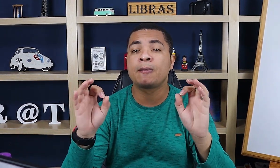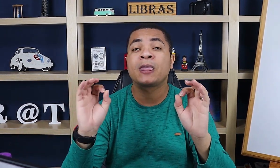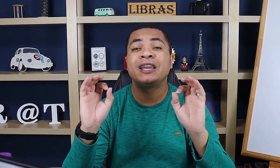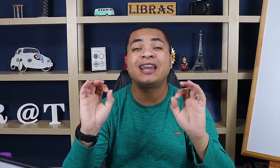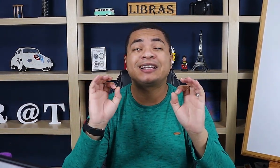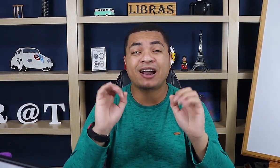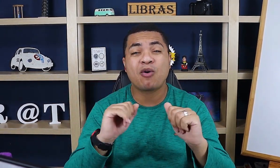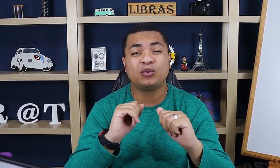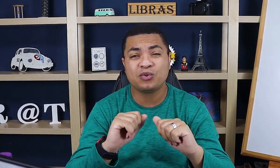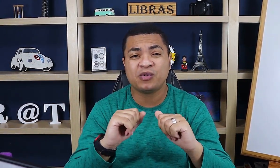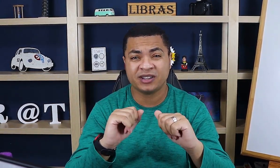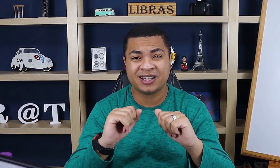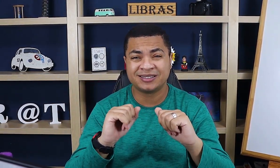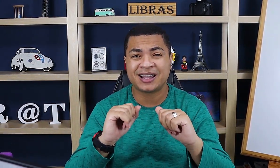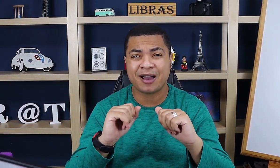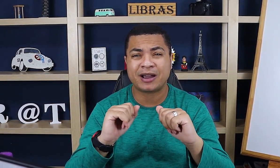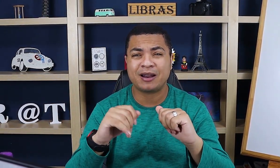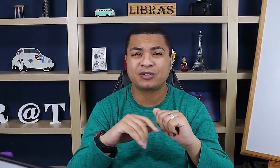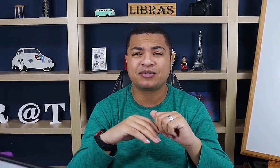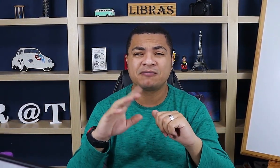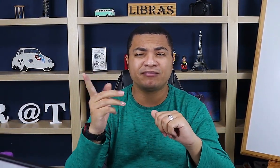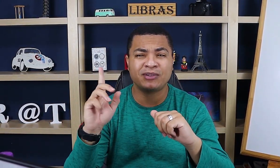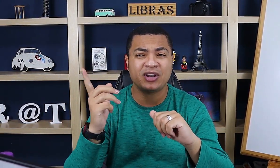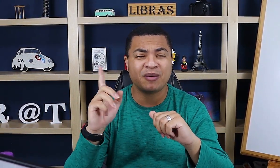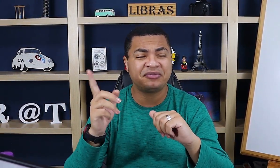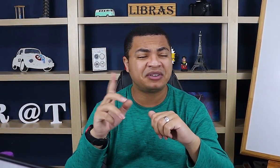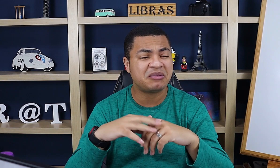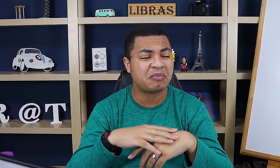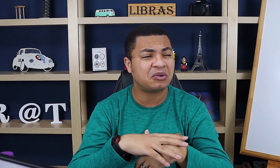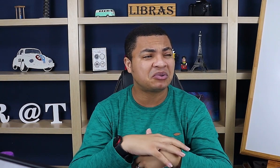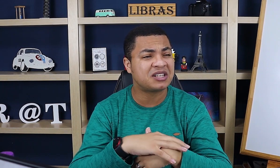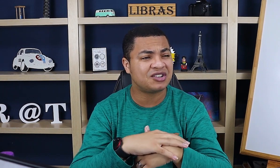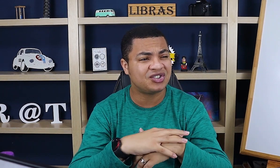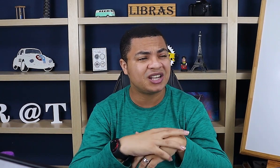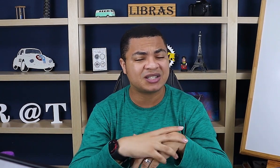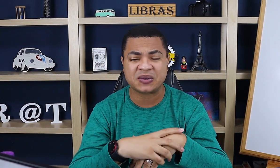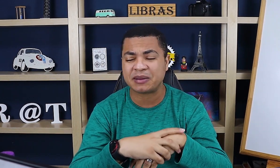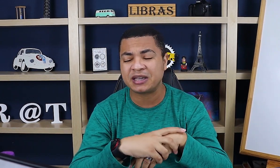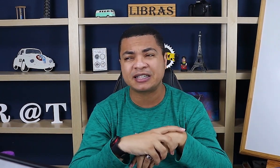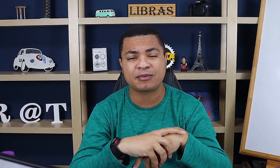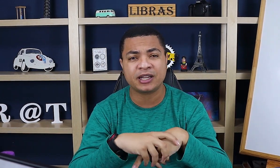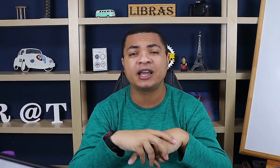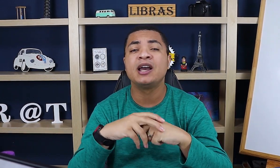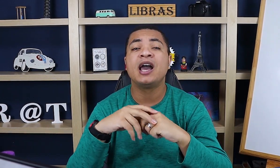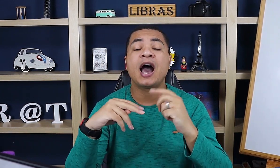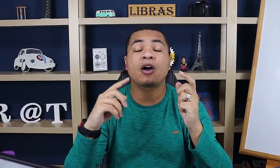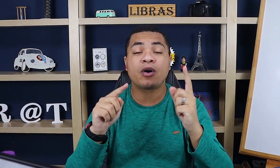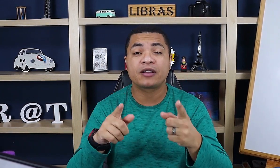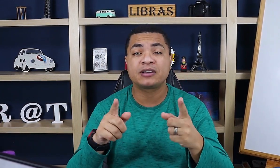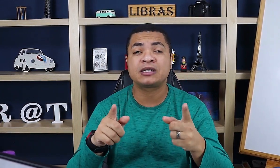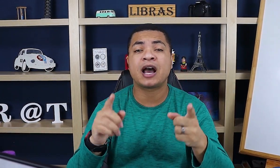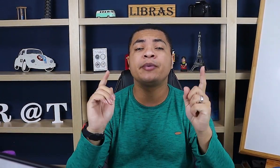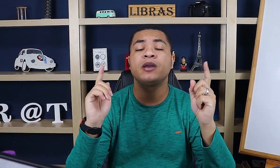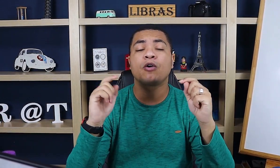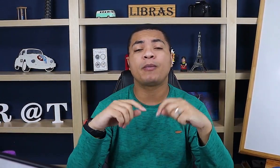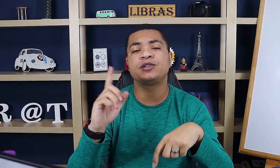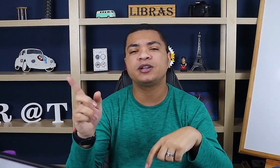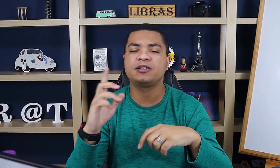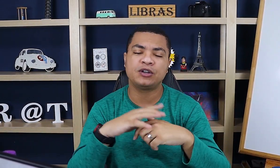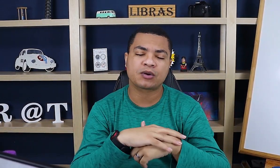que ainda tá com dúvida, sabe? Aquela pessoa que, hum, eu lembro, fulano me perguntou esses dias, eu não sabia responder. Agora que você sabe, compartilha esse vídeo